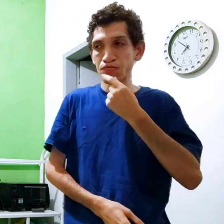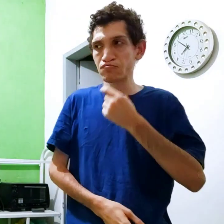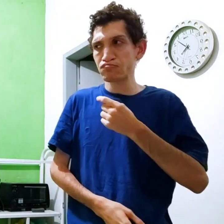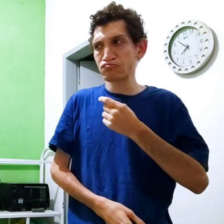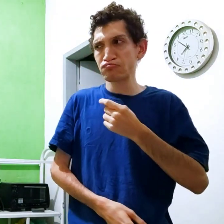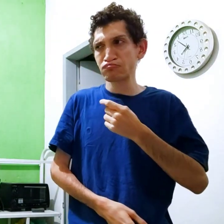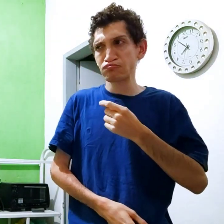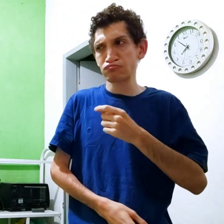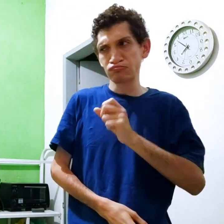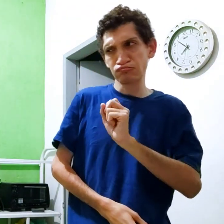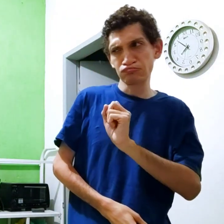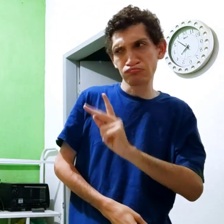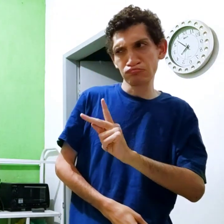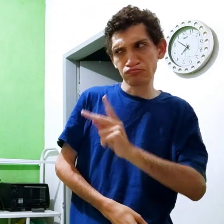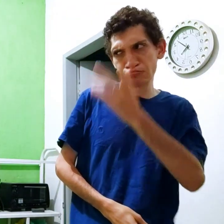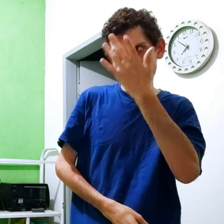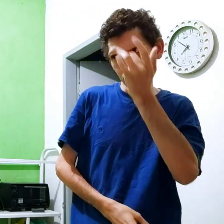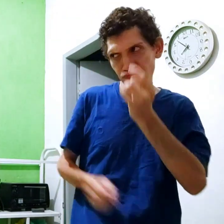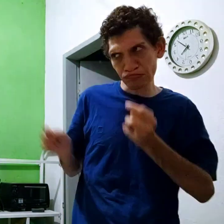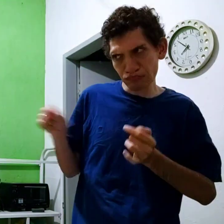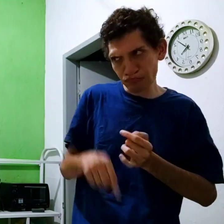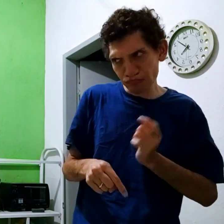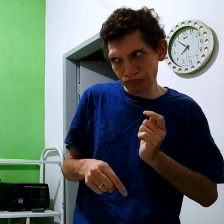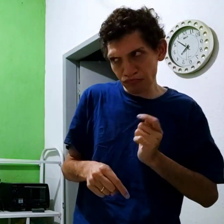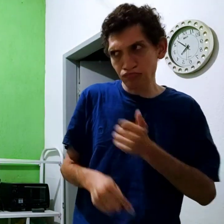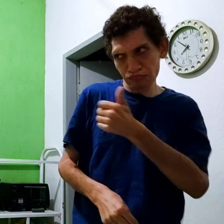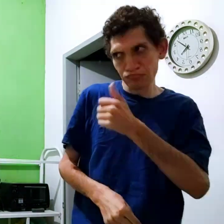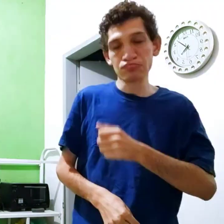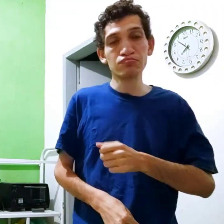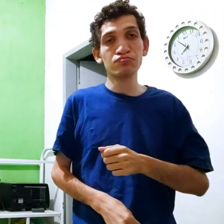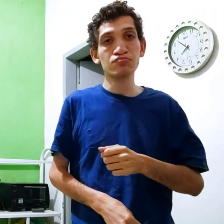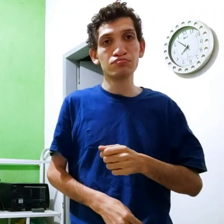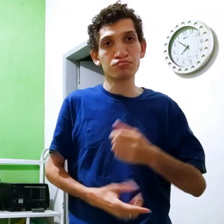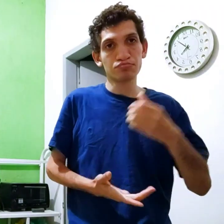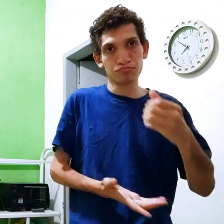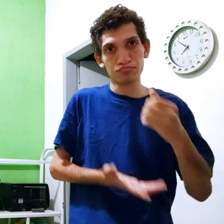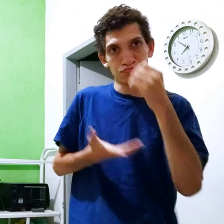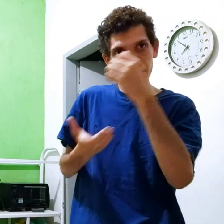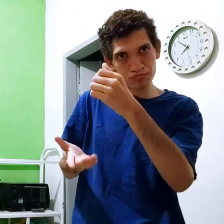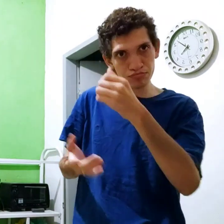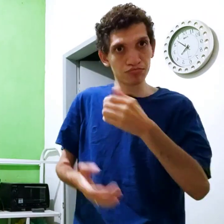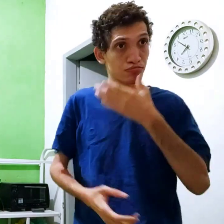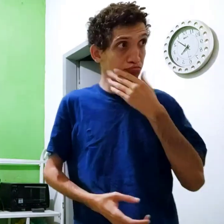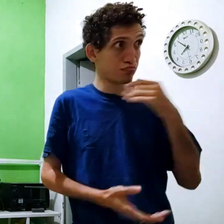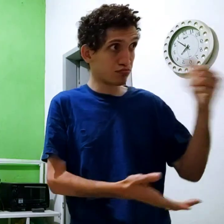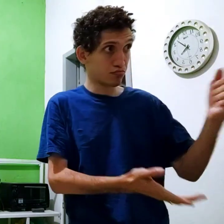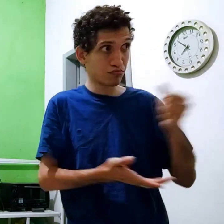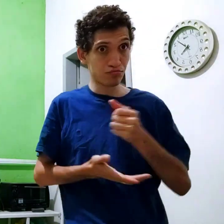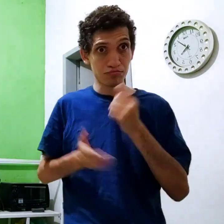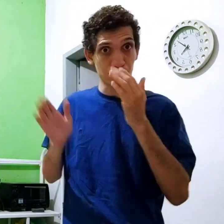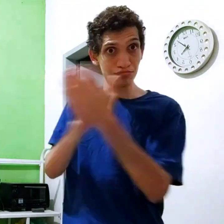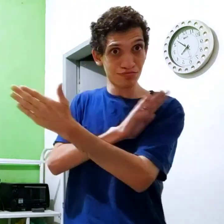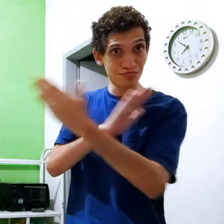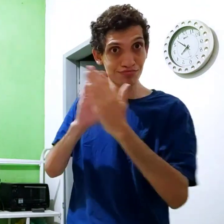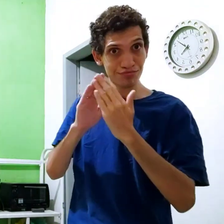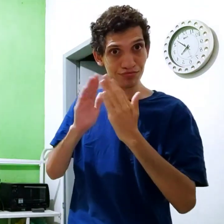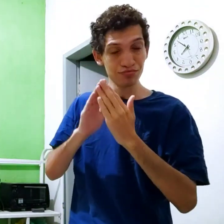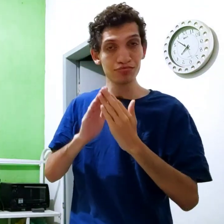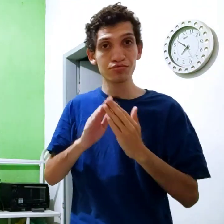pago O quê? Amanhã você vem? Tá bom E o que deu pra ele Ele tem oito